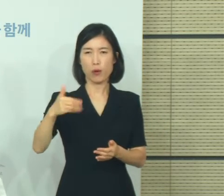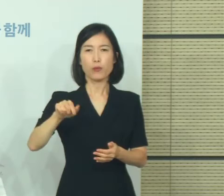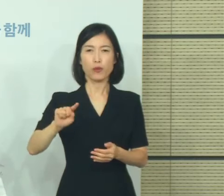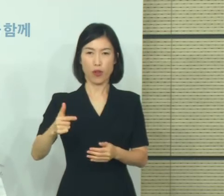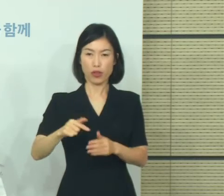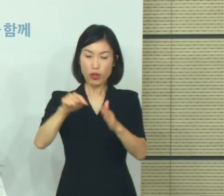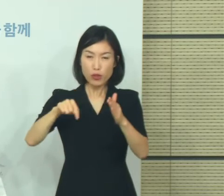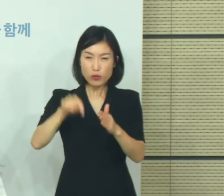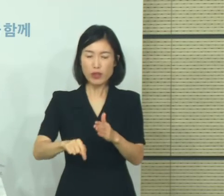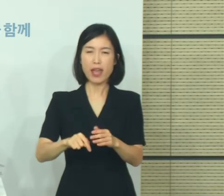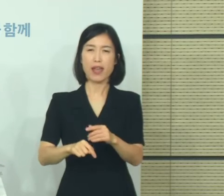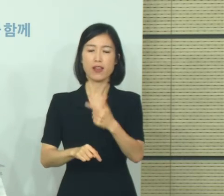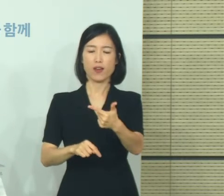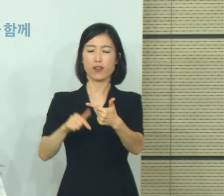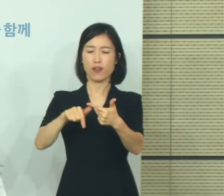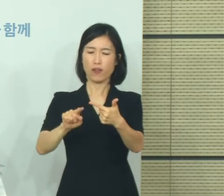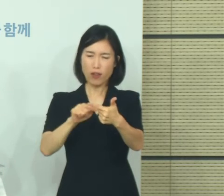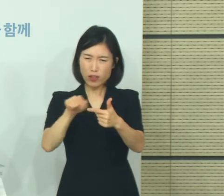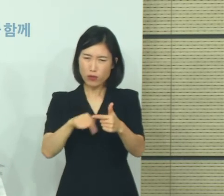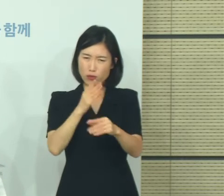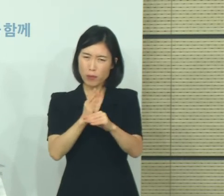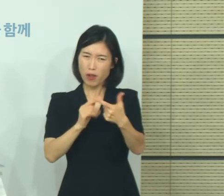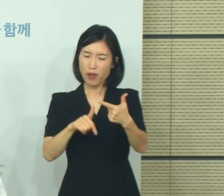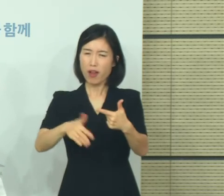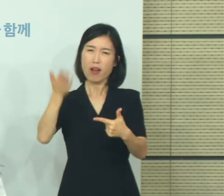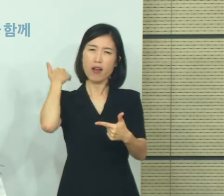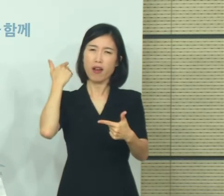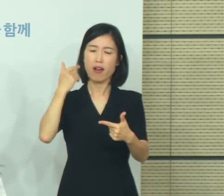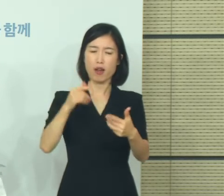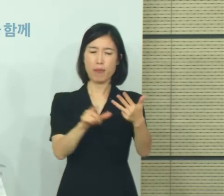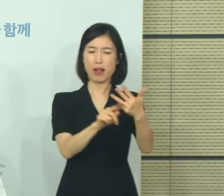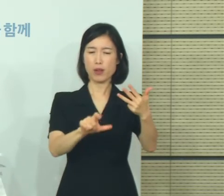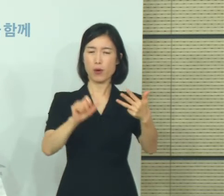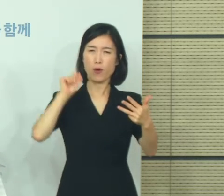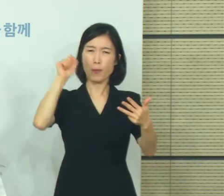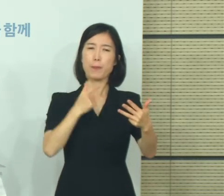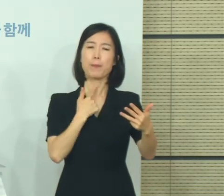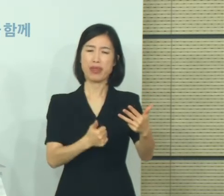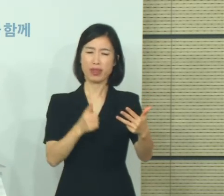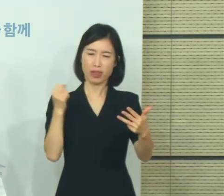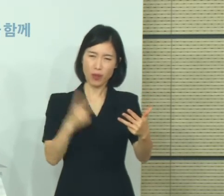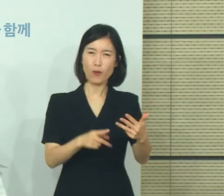6개 단체는 지난 강복절에도 집회를 신고한 단체입니다.